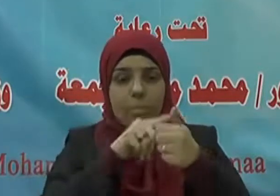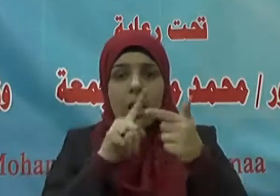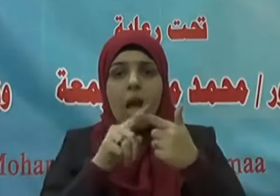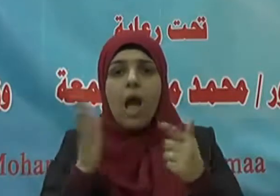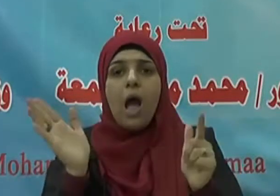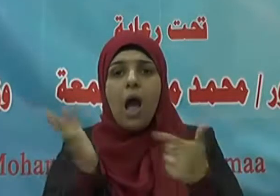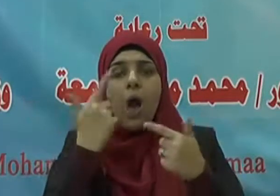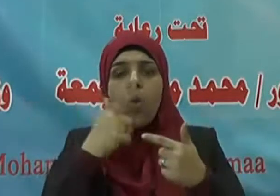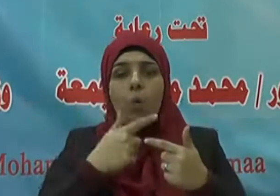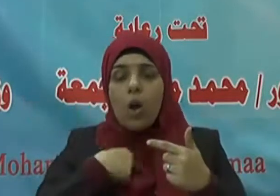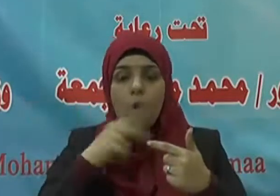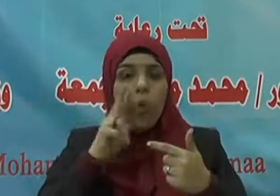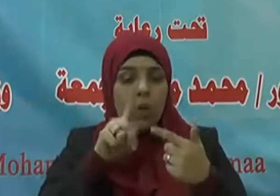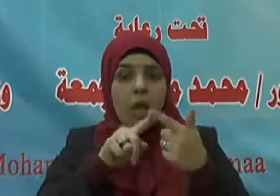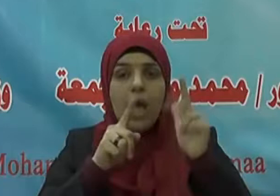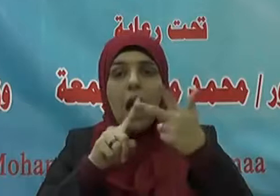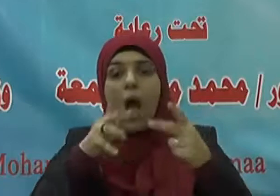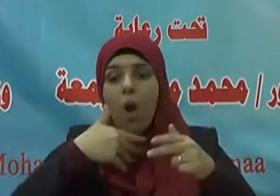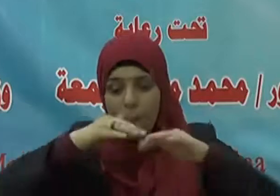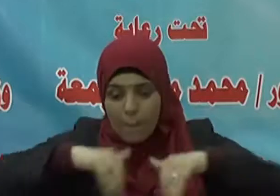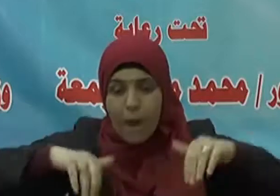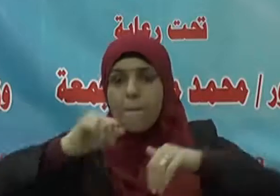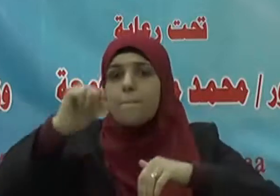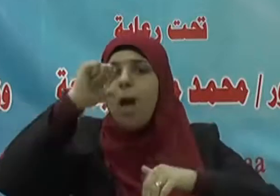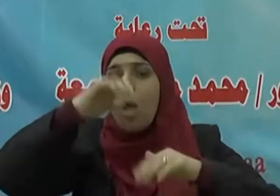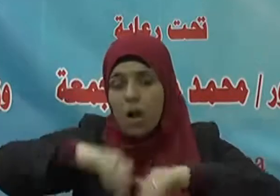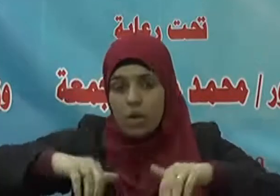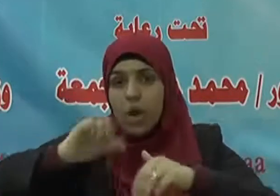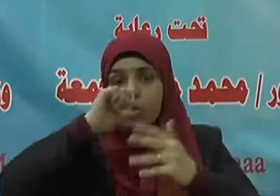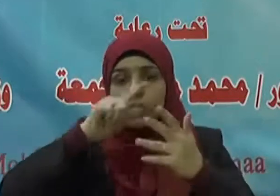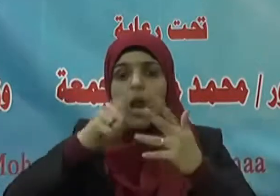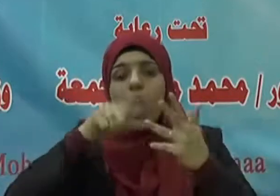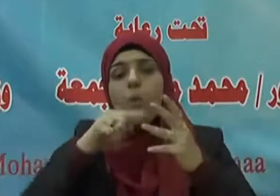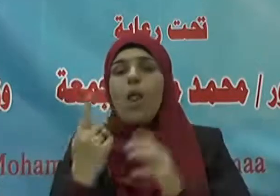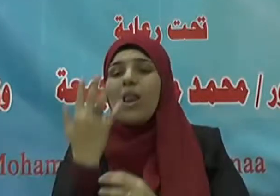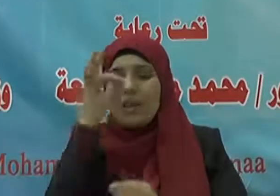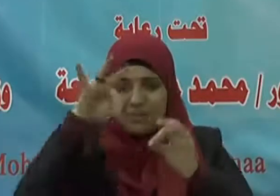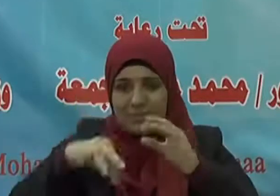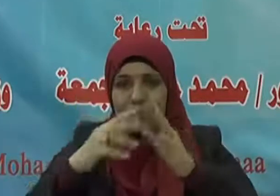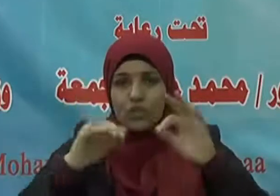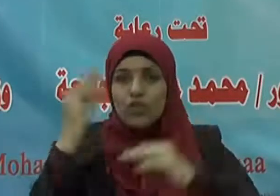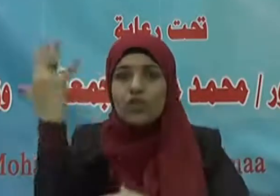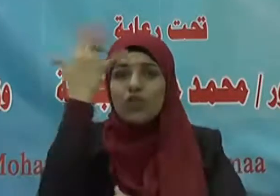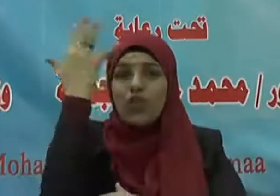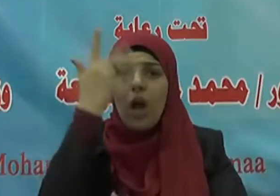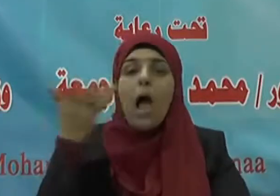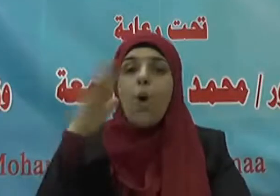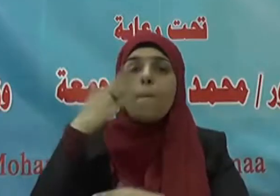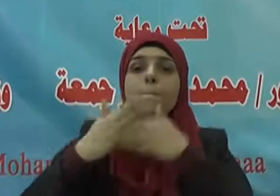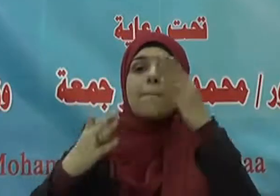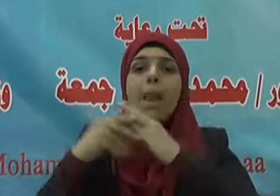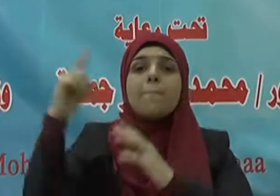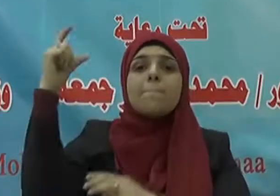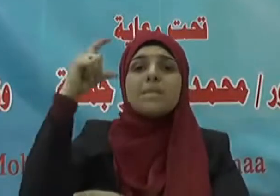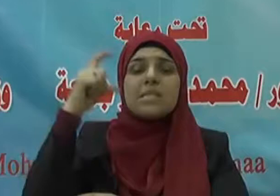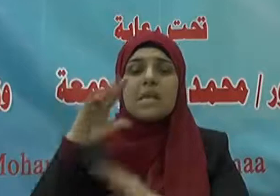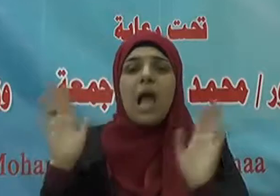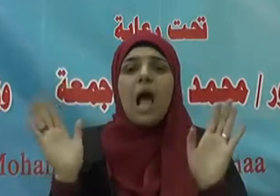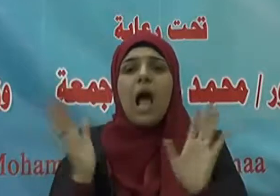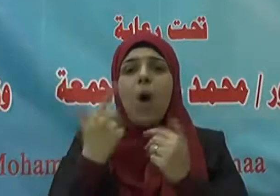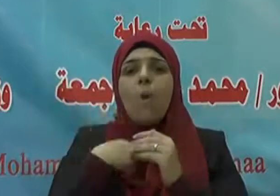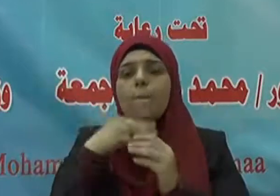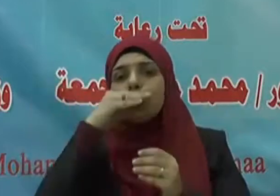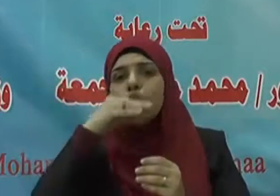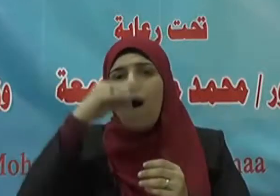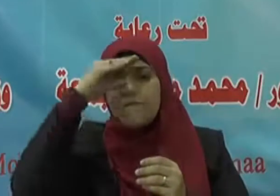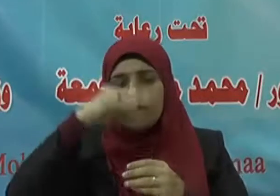أو كرى نهرا أو حفر بئرا أو غرس نخلا أو بنى مسجدًا أو